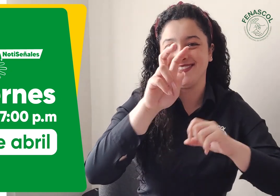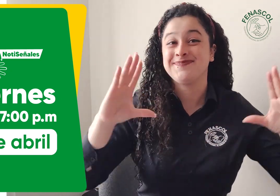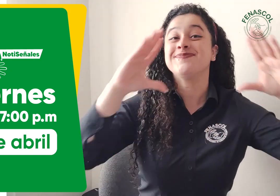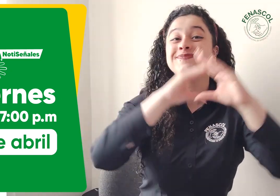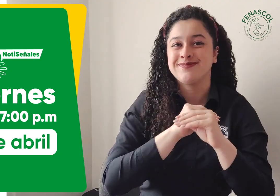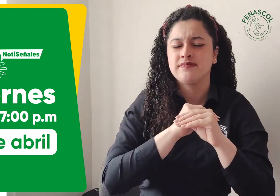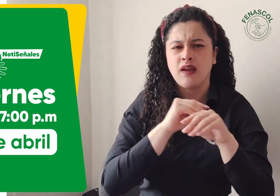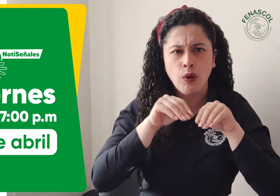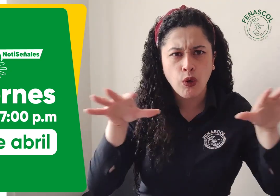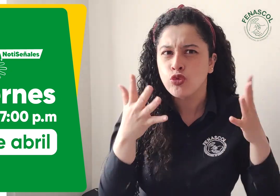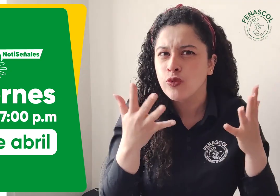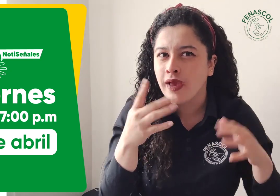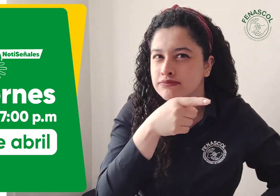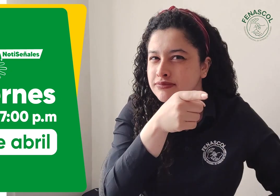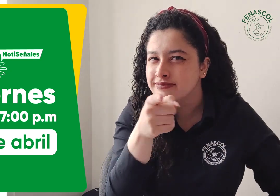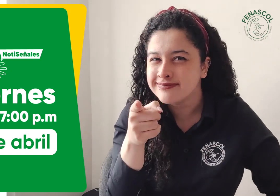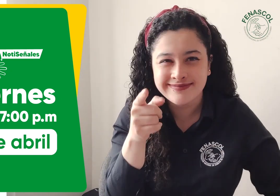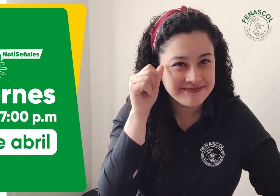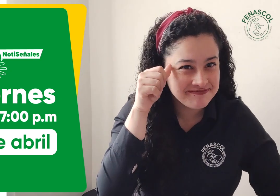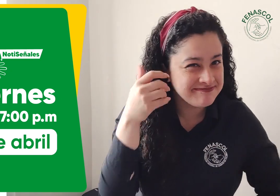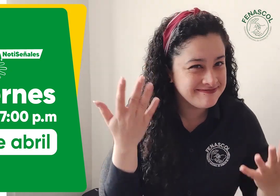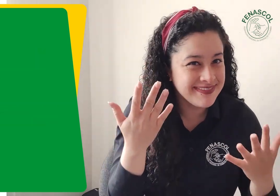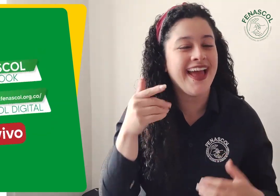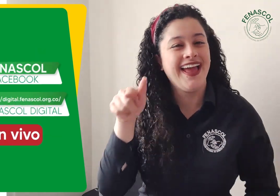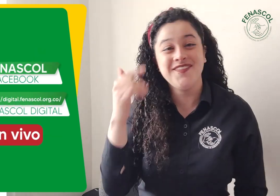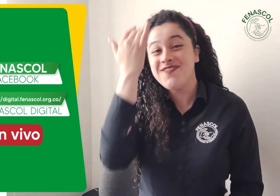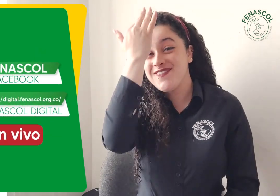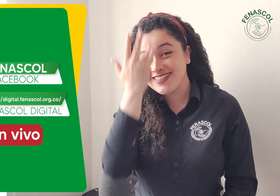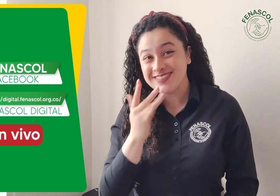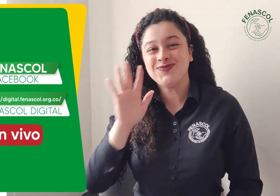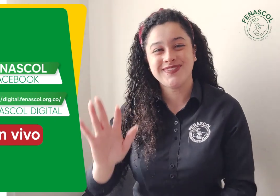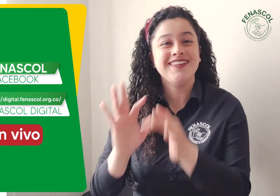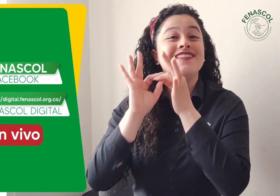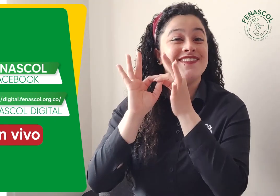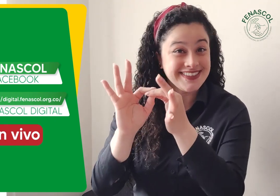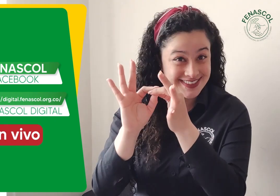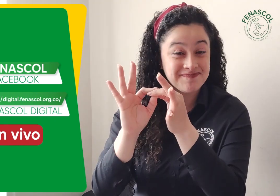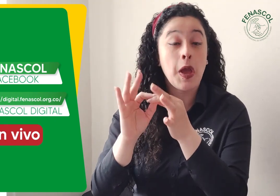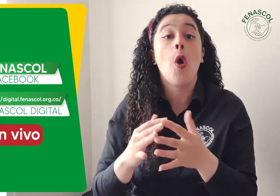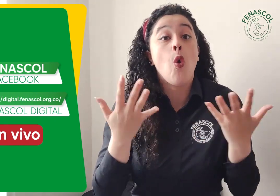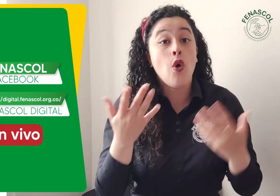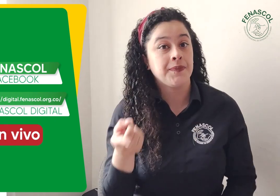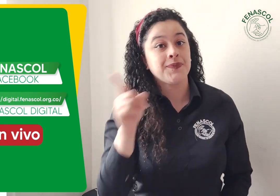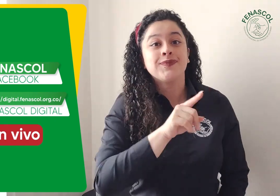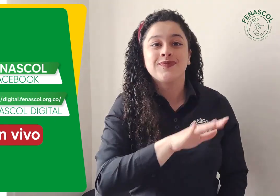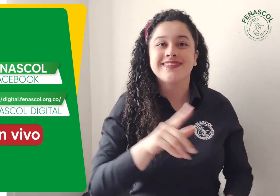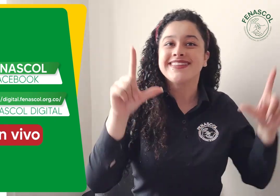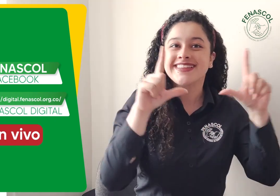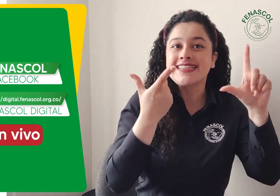por Facebook de FENASCOL y FENASCOL Digital. Allí encontrarás el